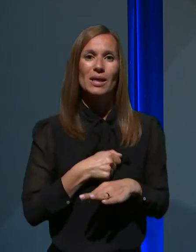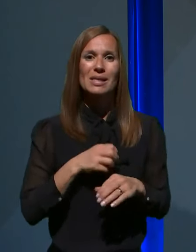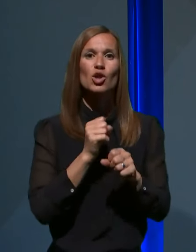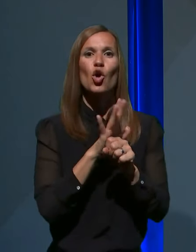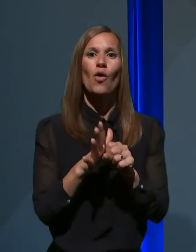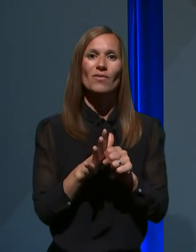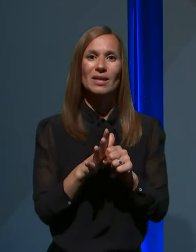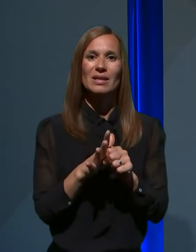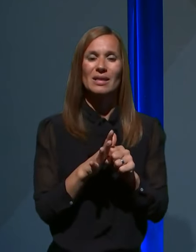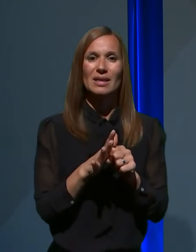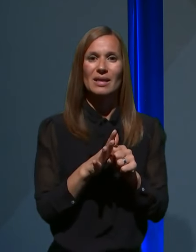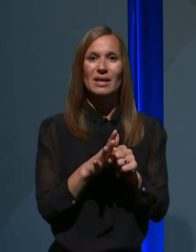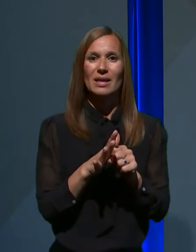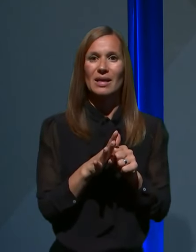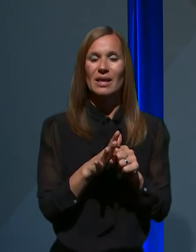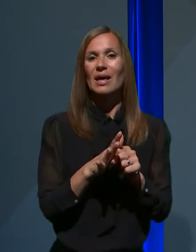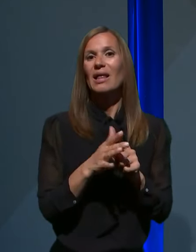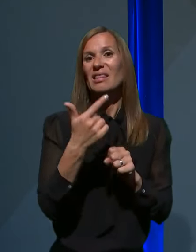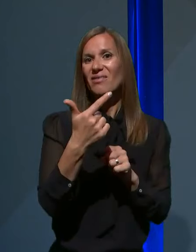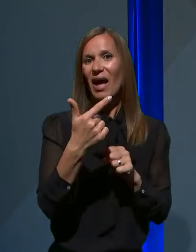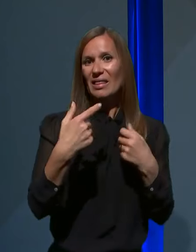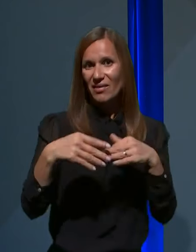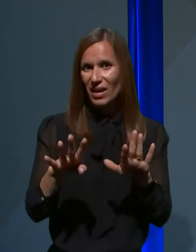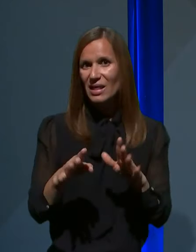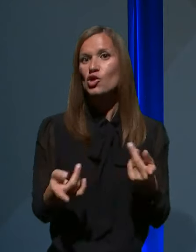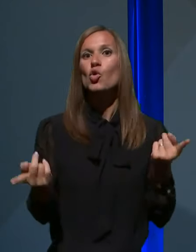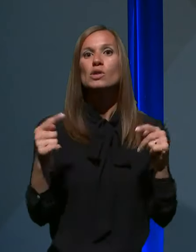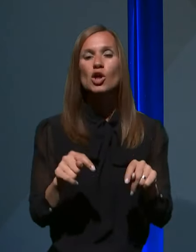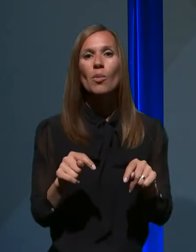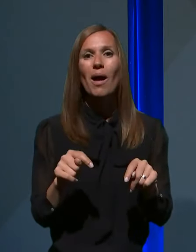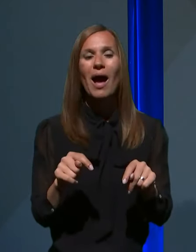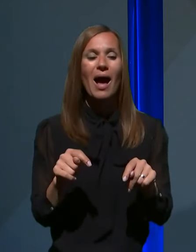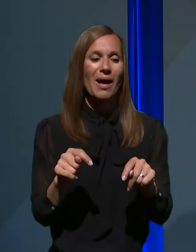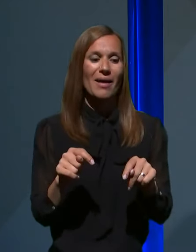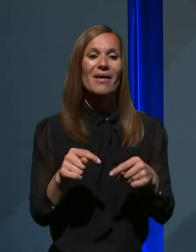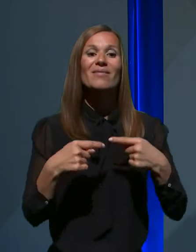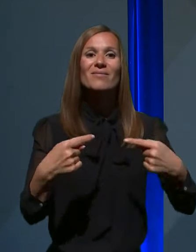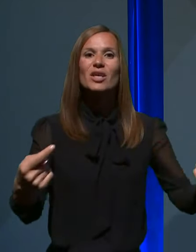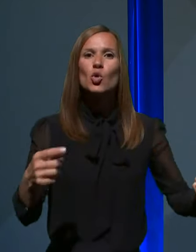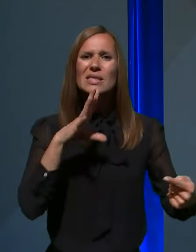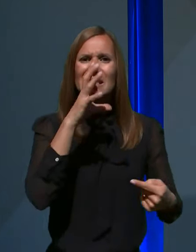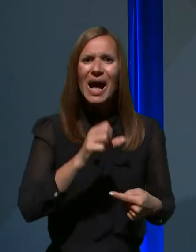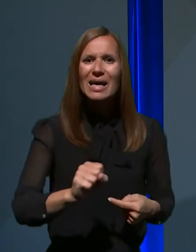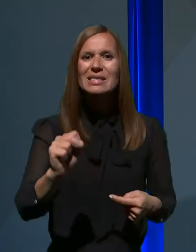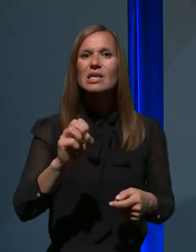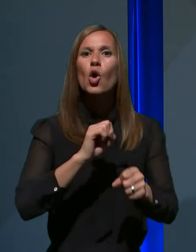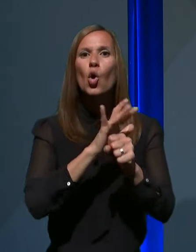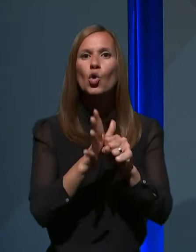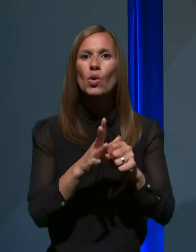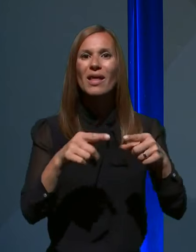-19 oziroma kot pravilno rečemo na virus SARS, koronavirus 2. Namreč